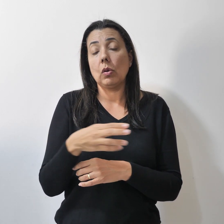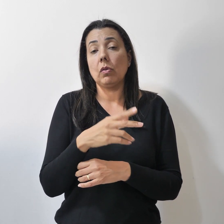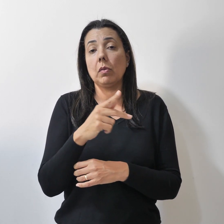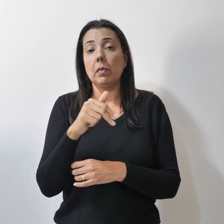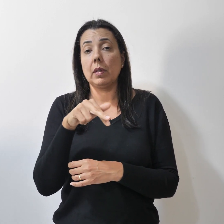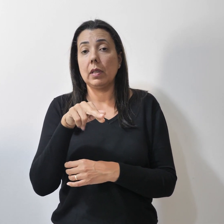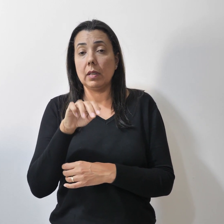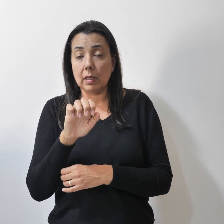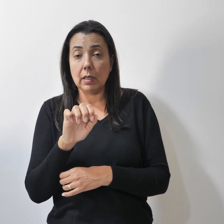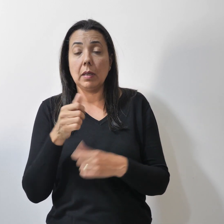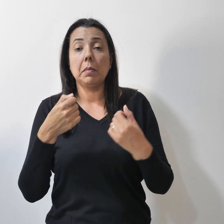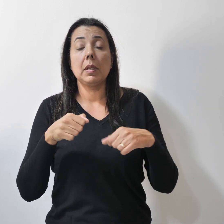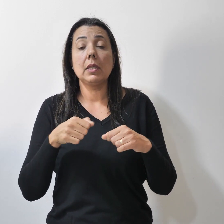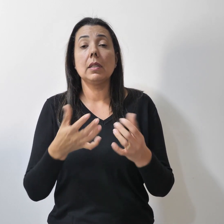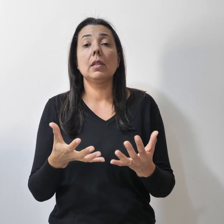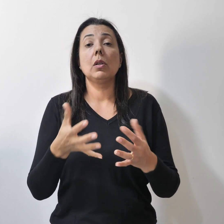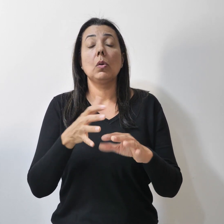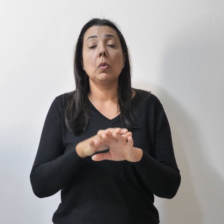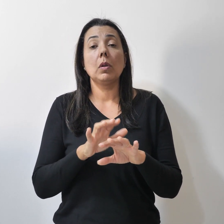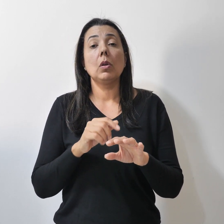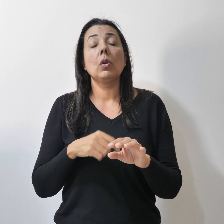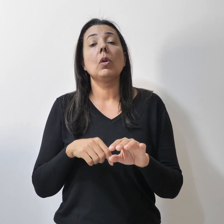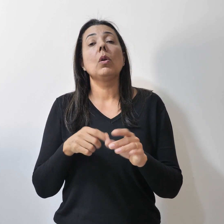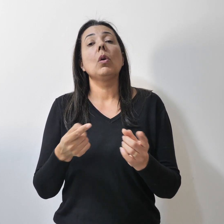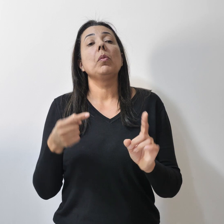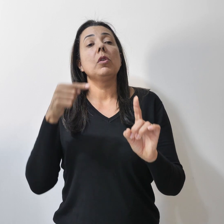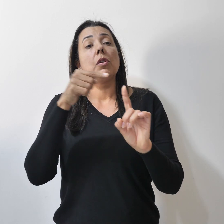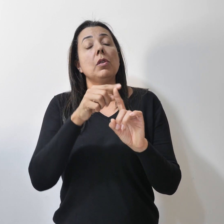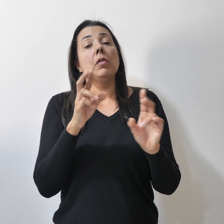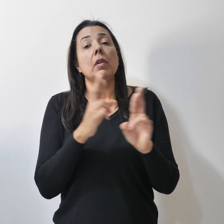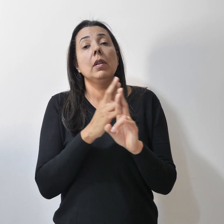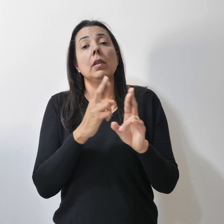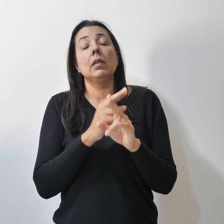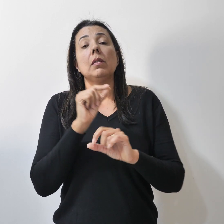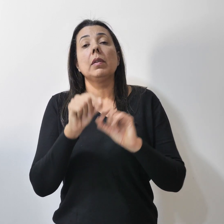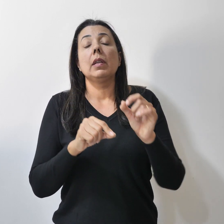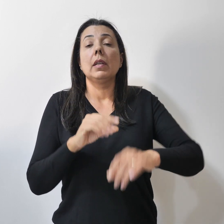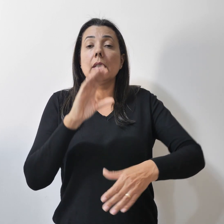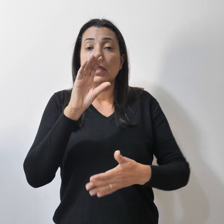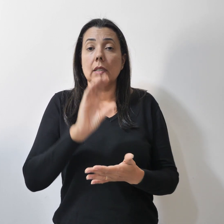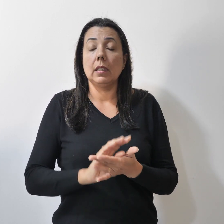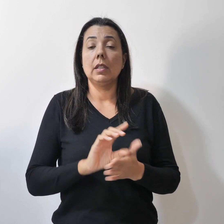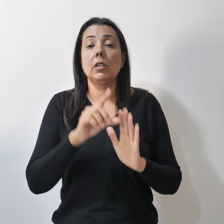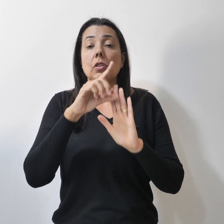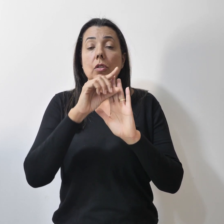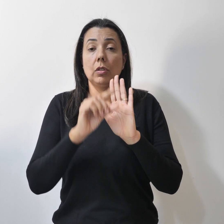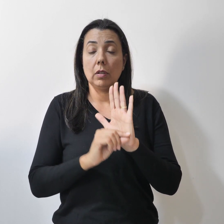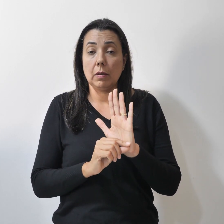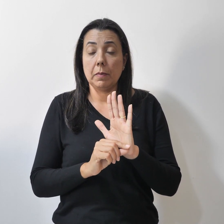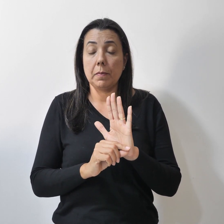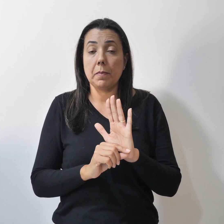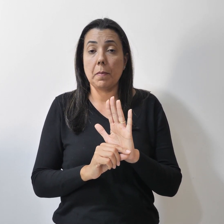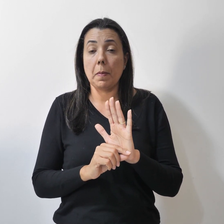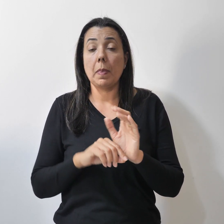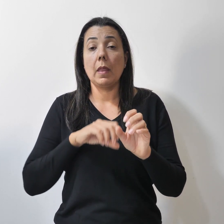deve incluir metas relacionadas à cidadania digital À educação